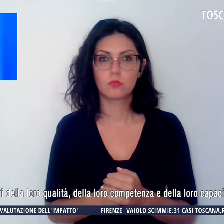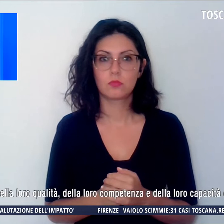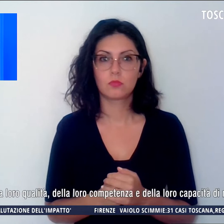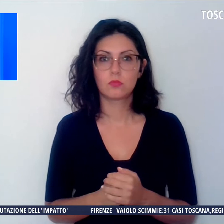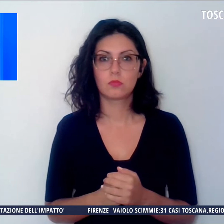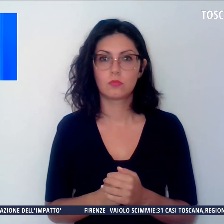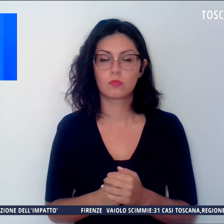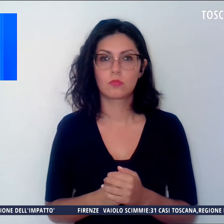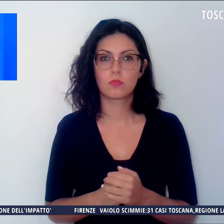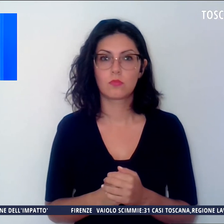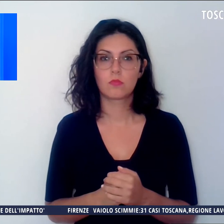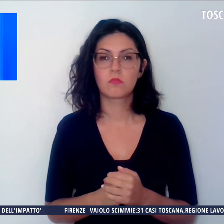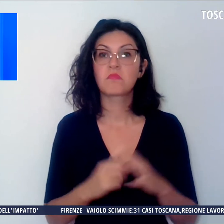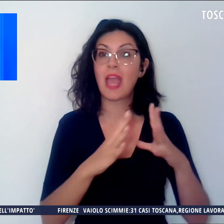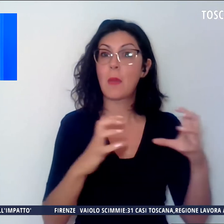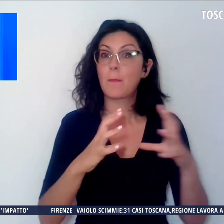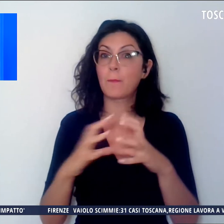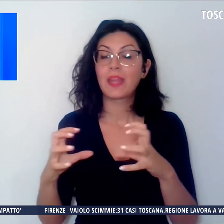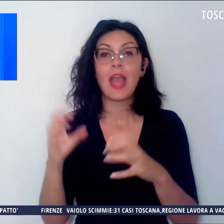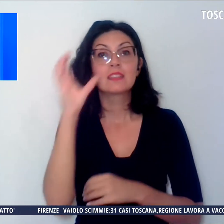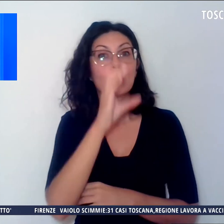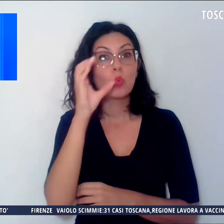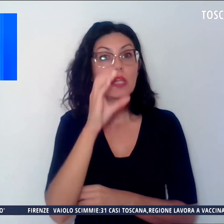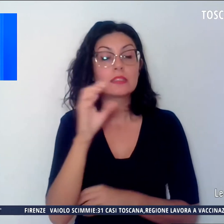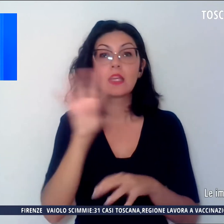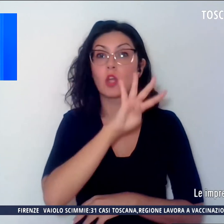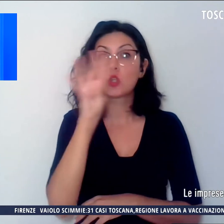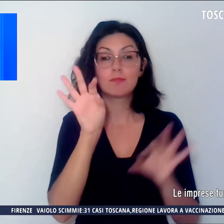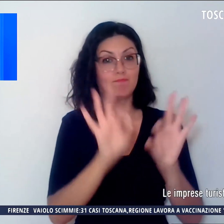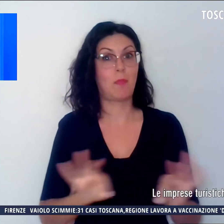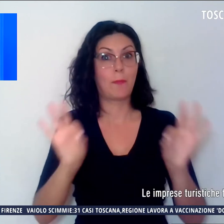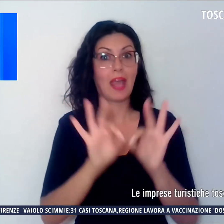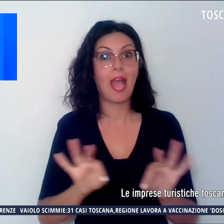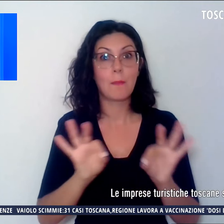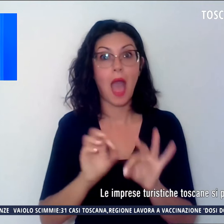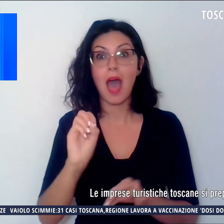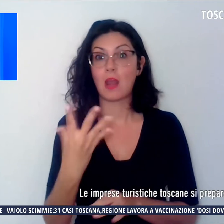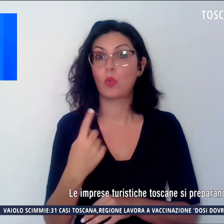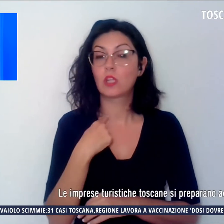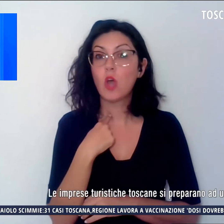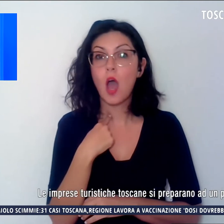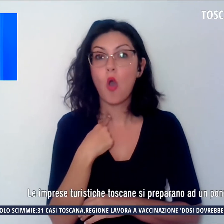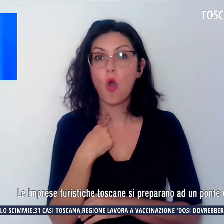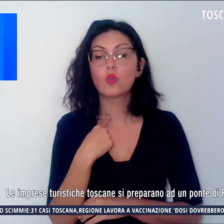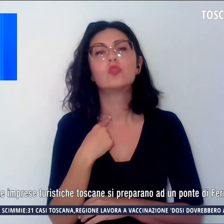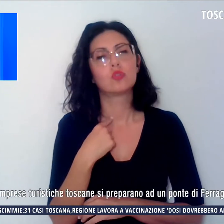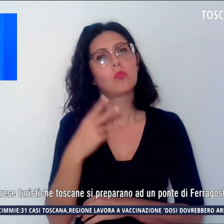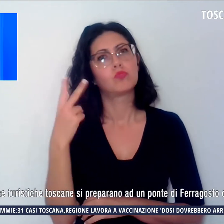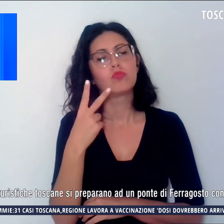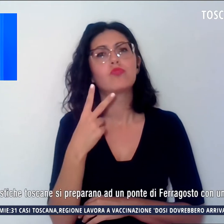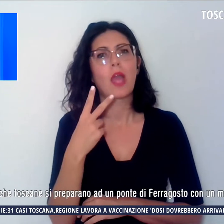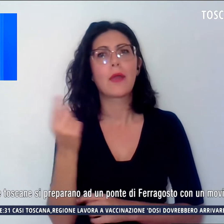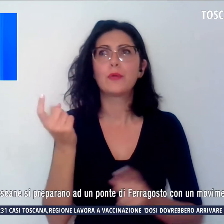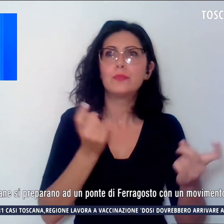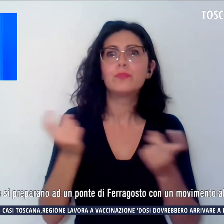Le imprese turistiche toscane si preparano a un ponte di Ferragosto con un movimento abbastanza allineato agli